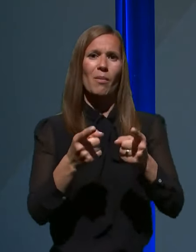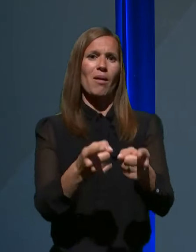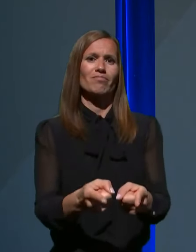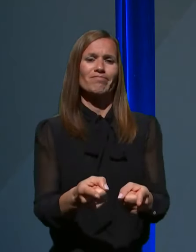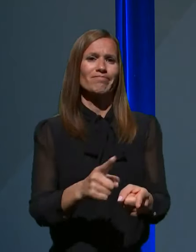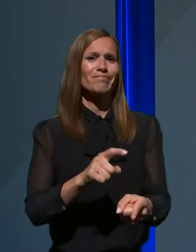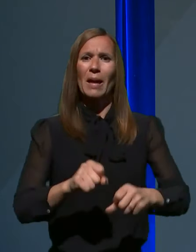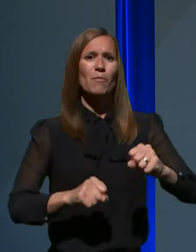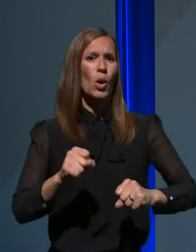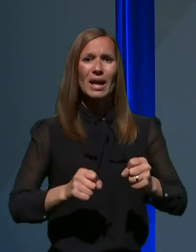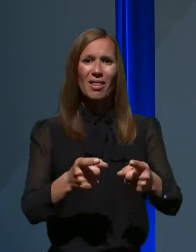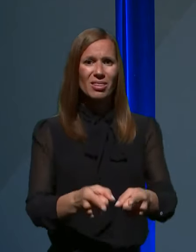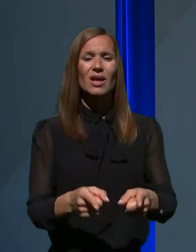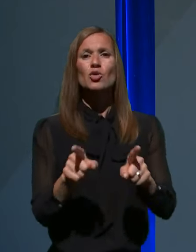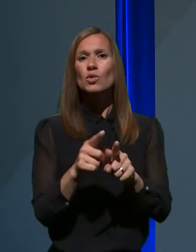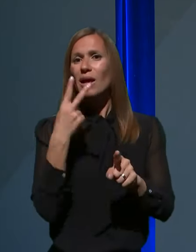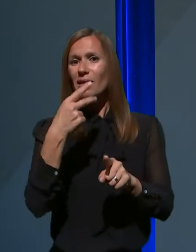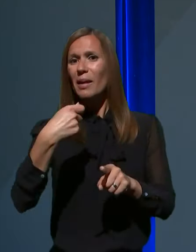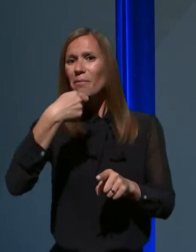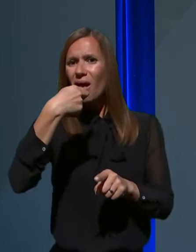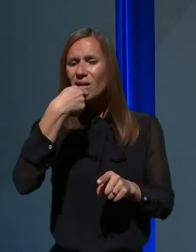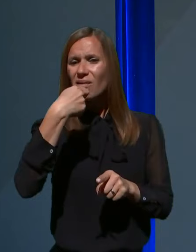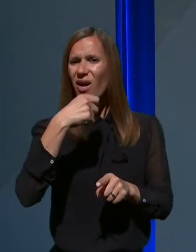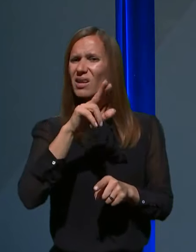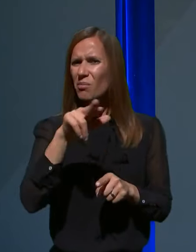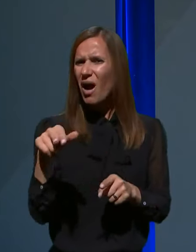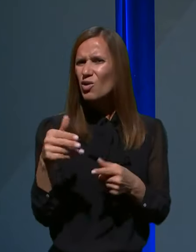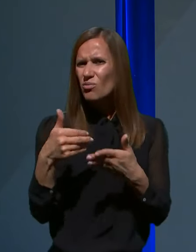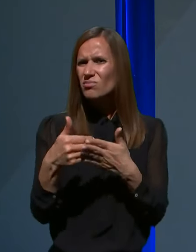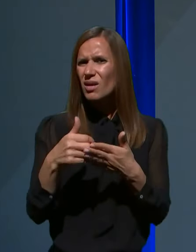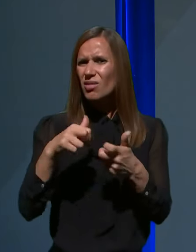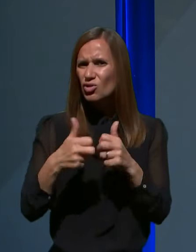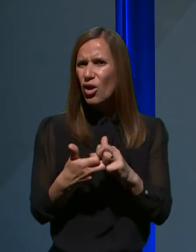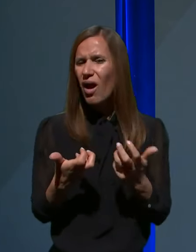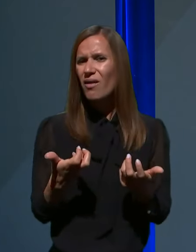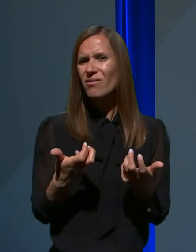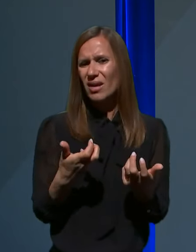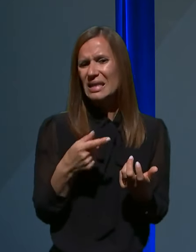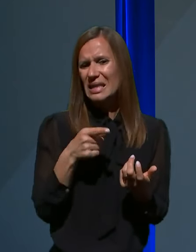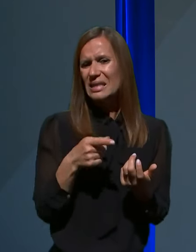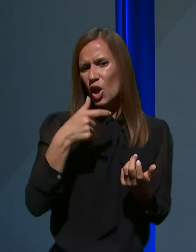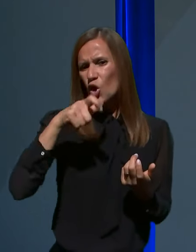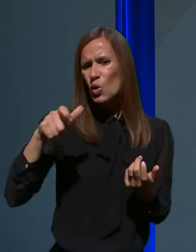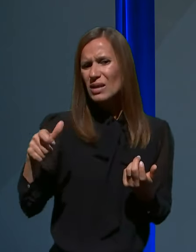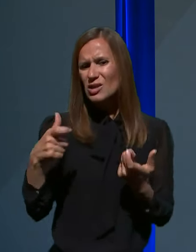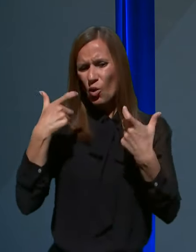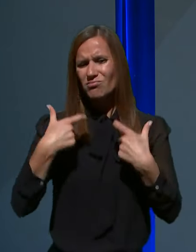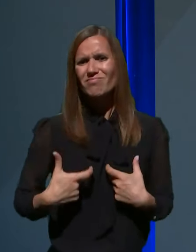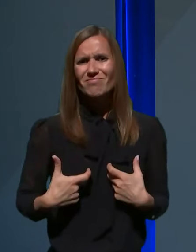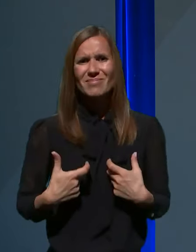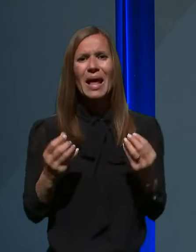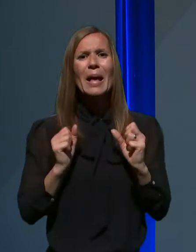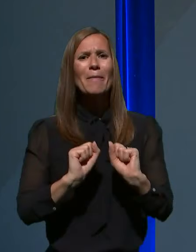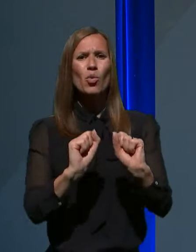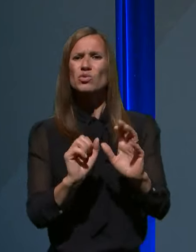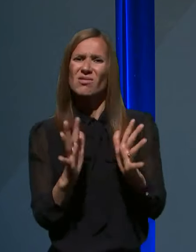tudi glede prehranjevanja, verjetno imajo določene spremljajoče težave, so na nek način imunsko kompromitirani. In da